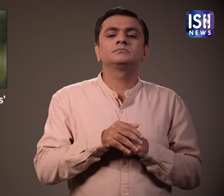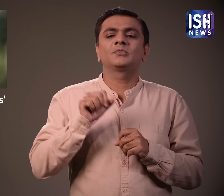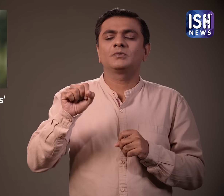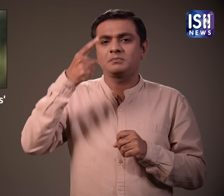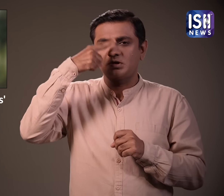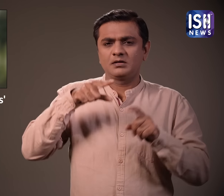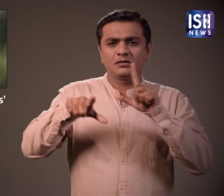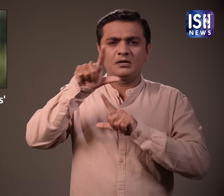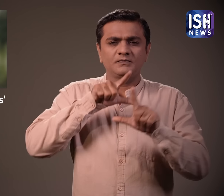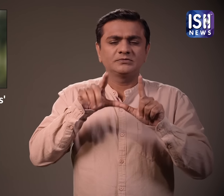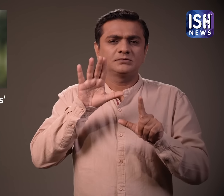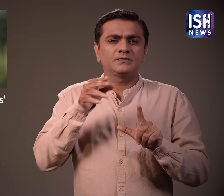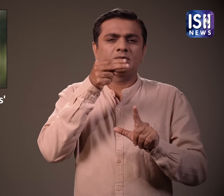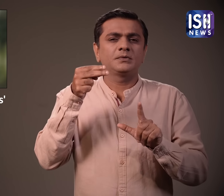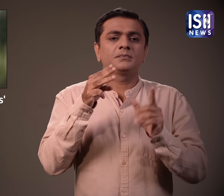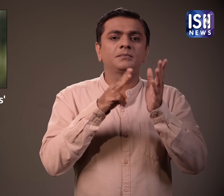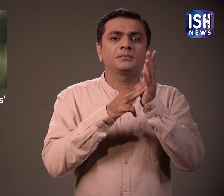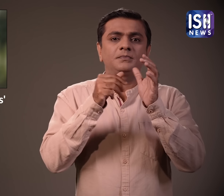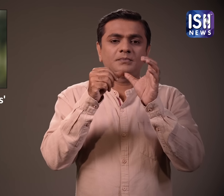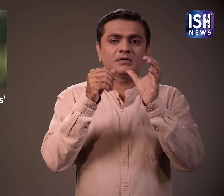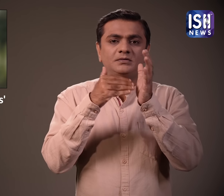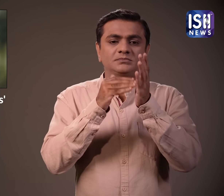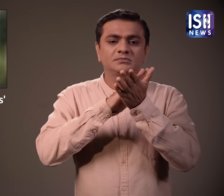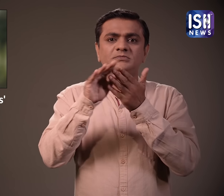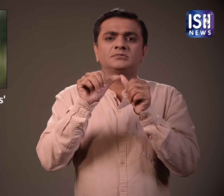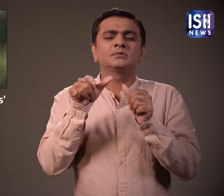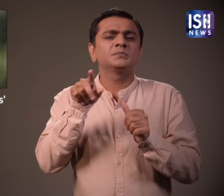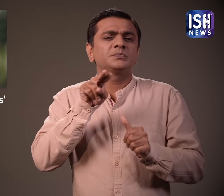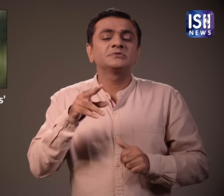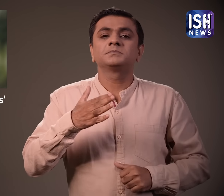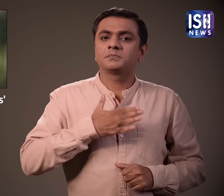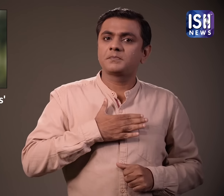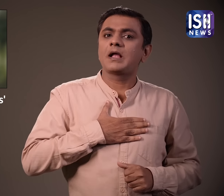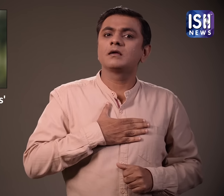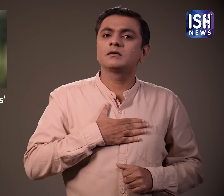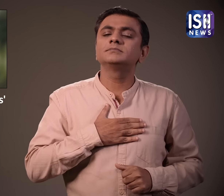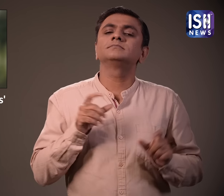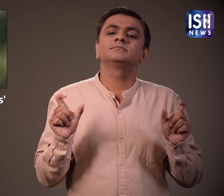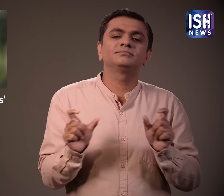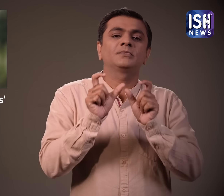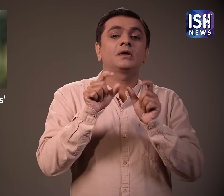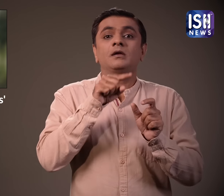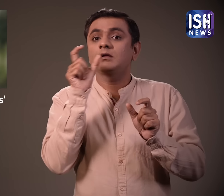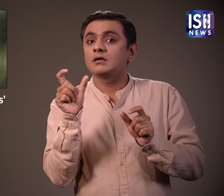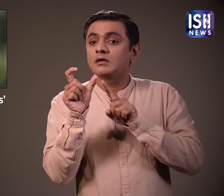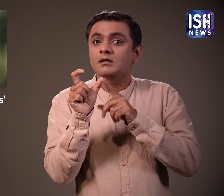है। ये नाम मराठी शफ्ट माज़ा जिसका अर्थ है मीरा और गाओं जिसका अर्थ गाओं है को मिला कर बनाया गया